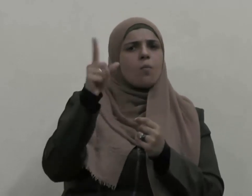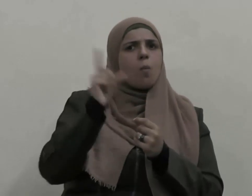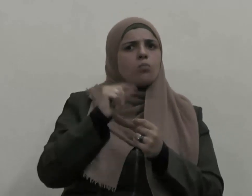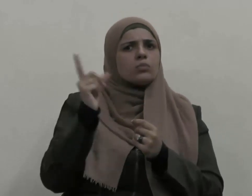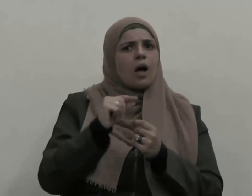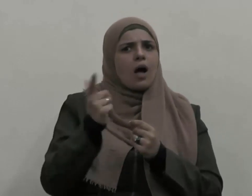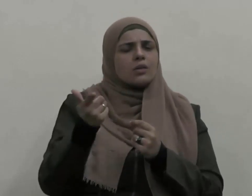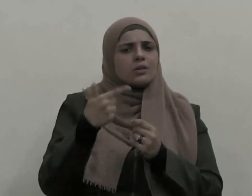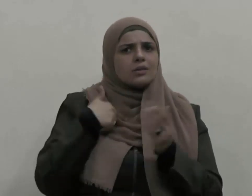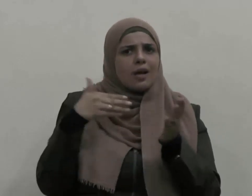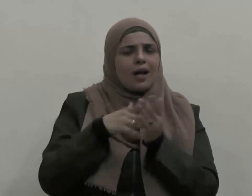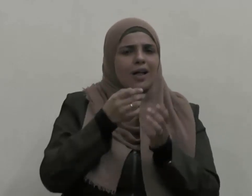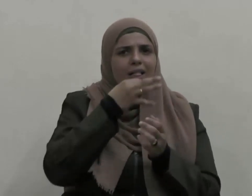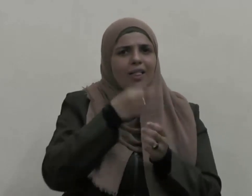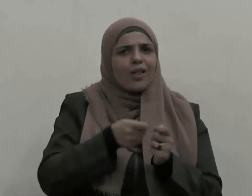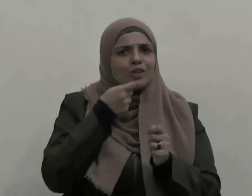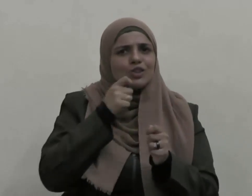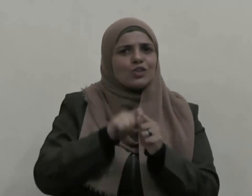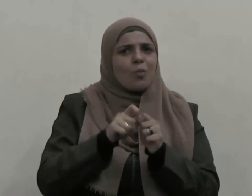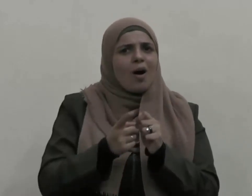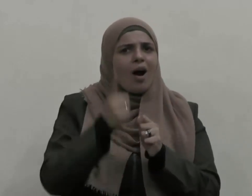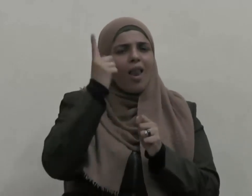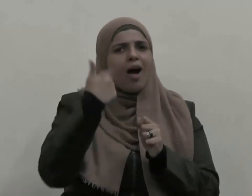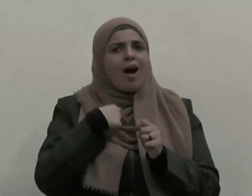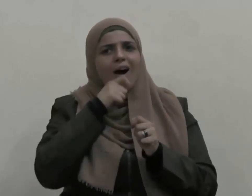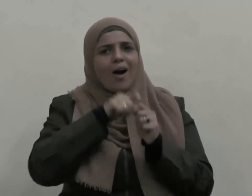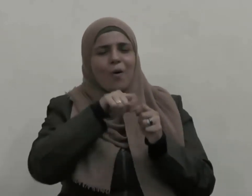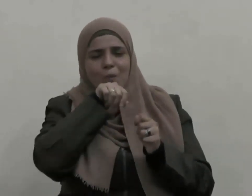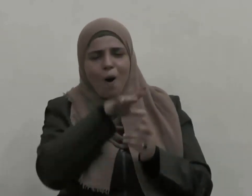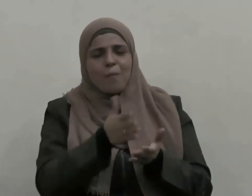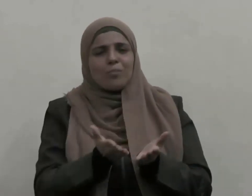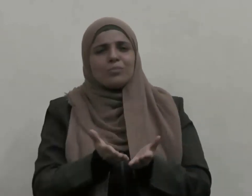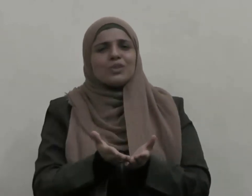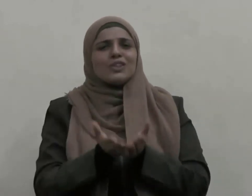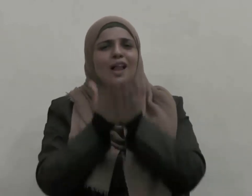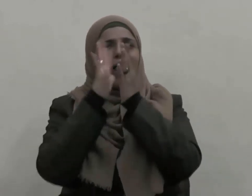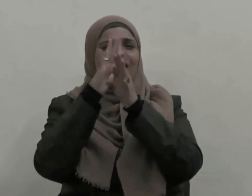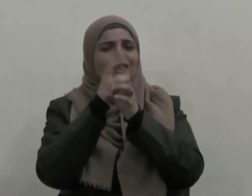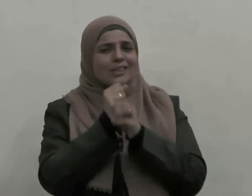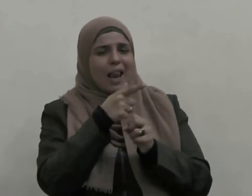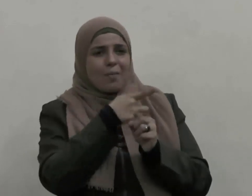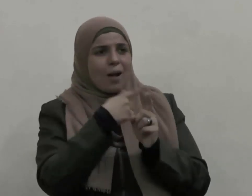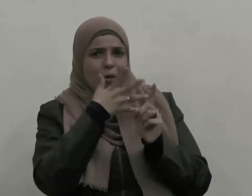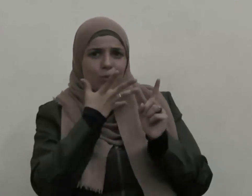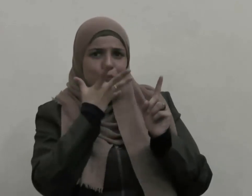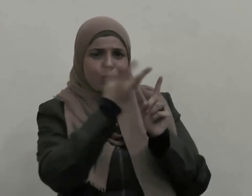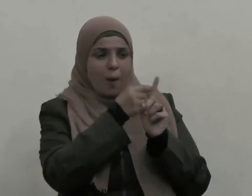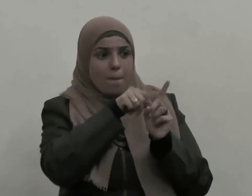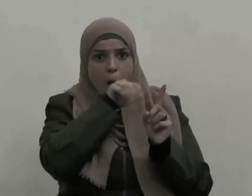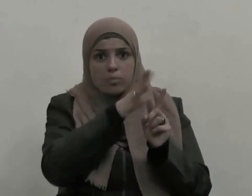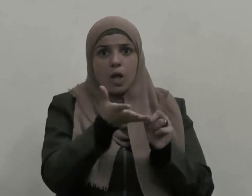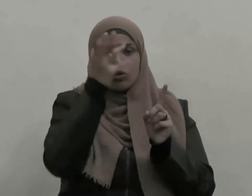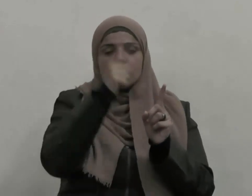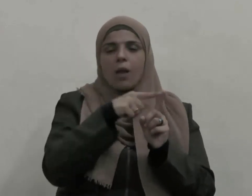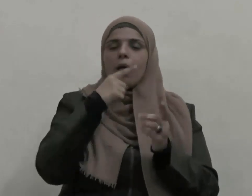صنعت لرسول الله صلى الله عليه وسلم فقال إن الله قد أوجب لها